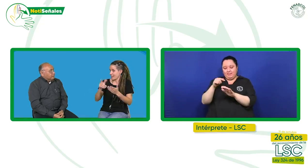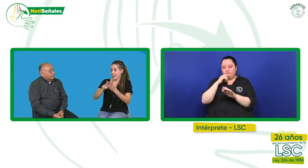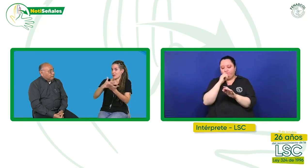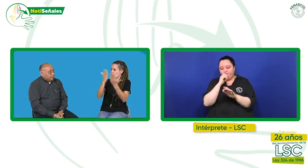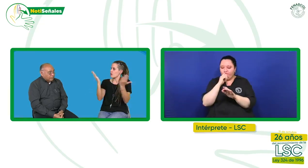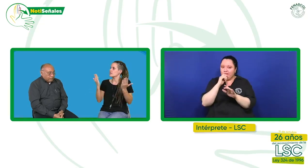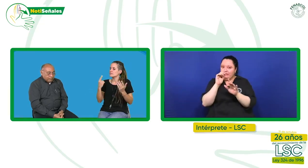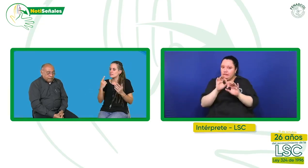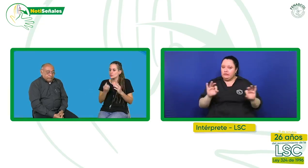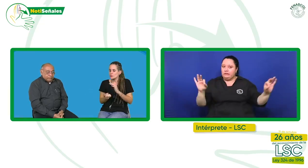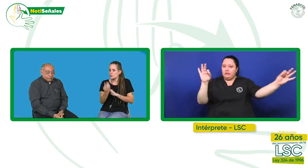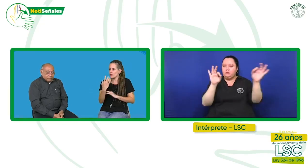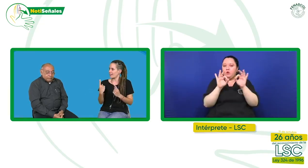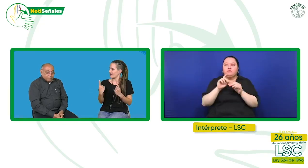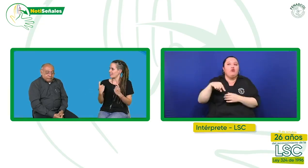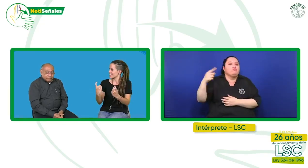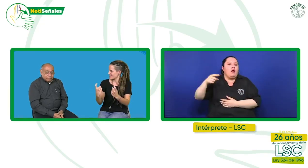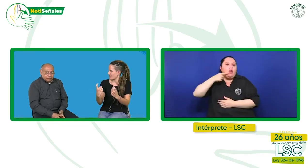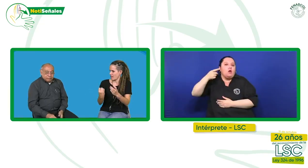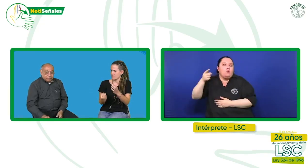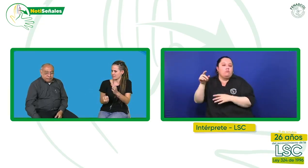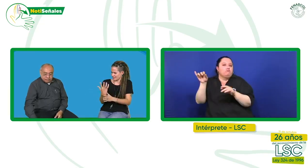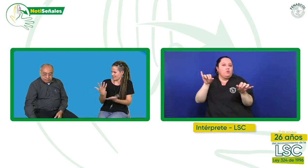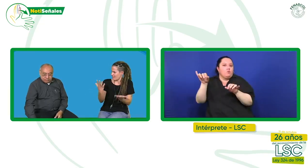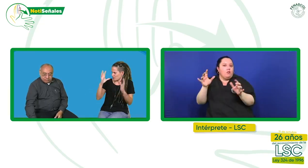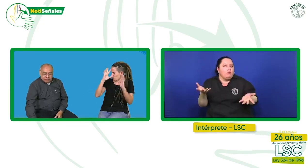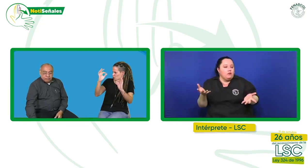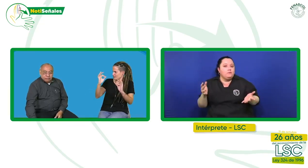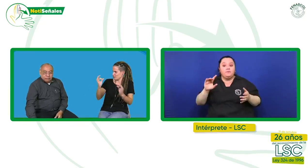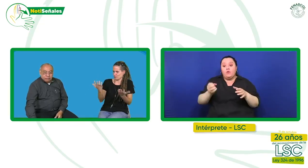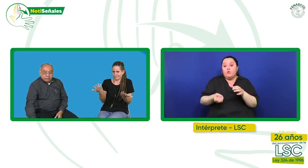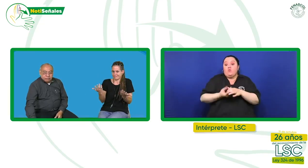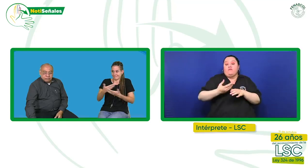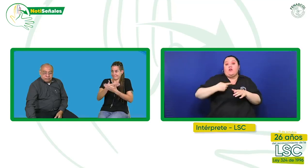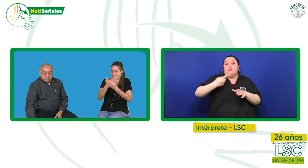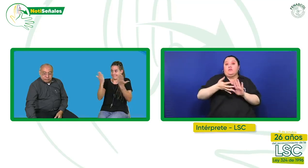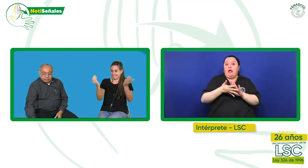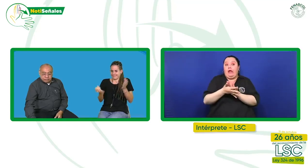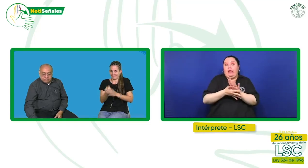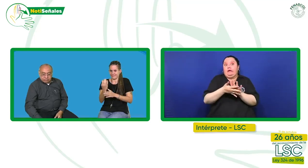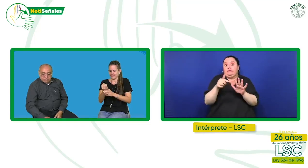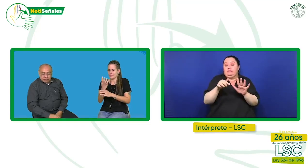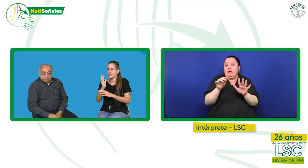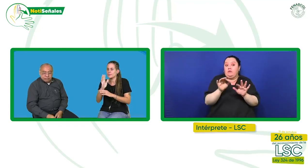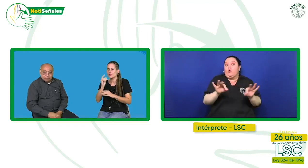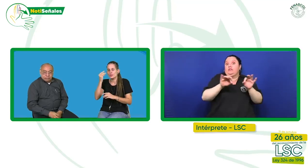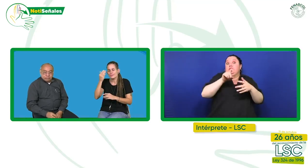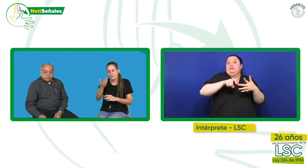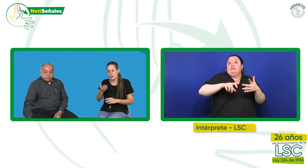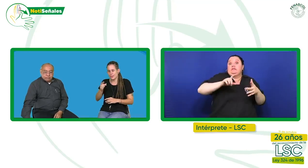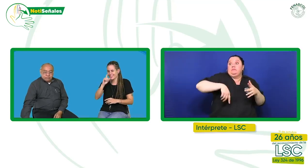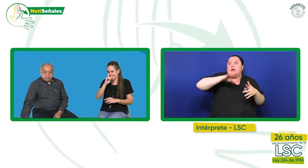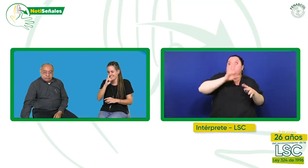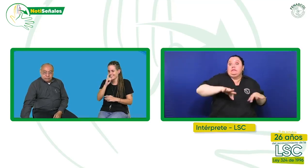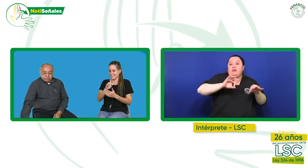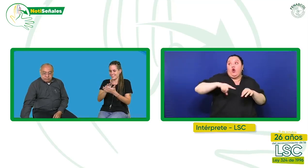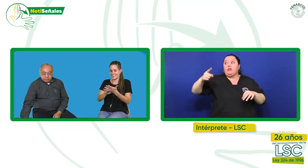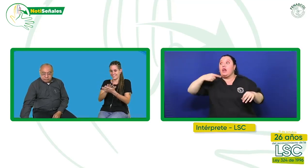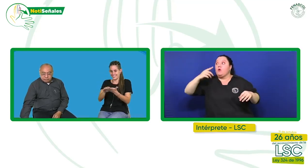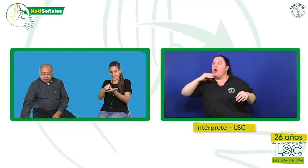como ocurre con otras lenguas. No pensar que los neologismos son más importantes o más necesarios en la lengua de signos que en las lenguas orales. No